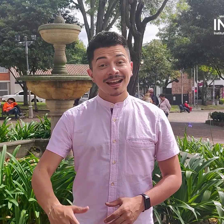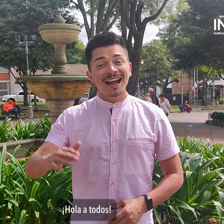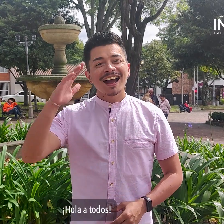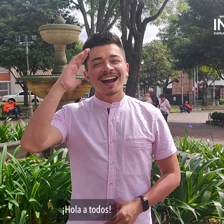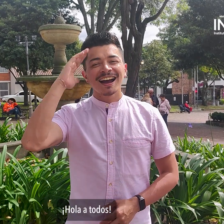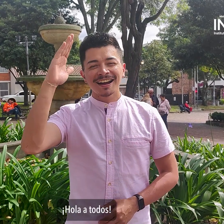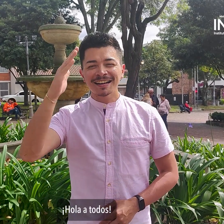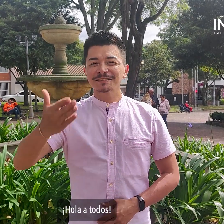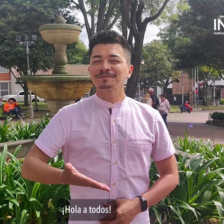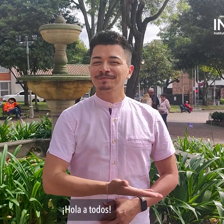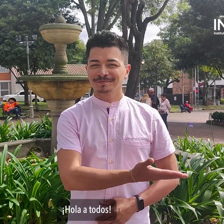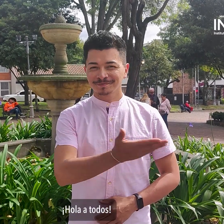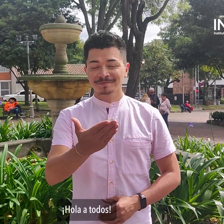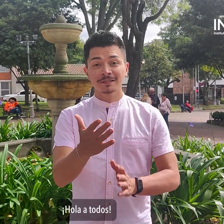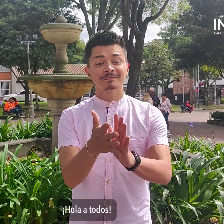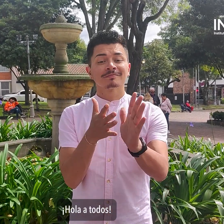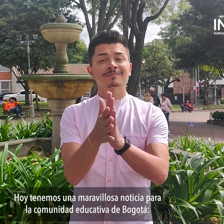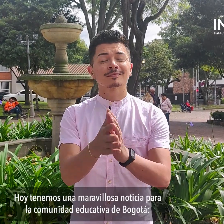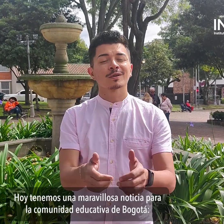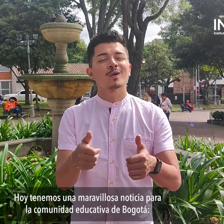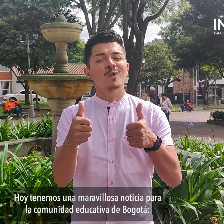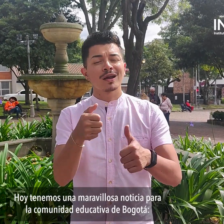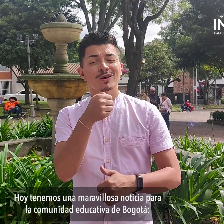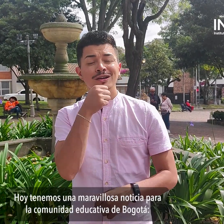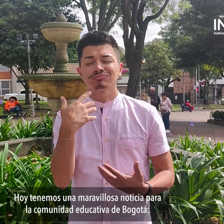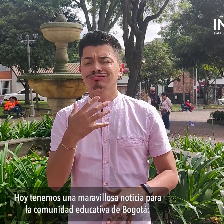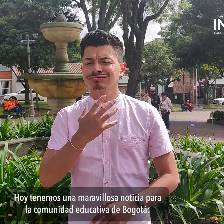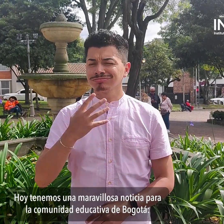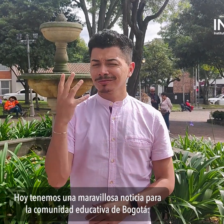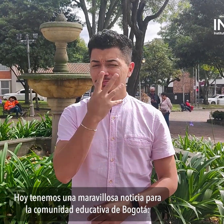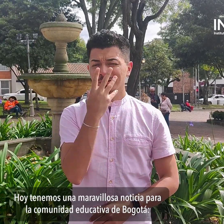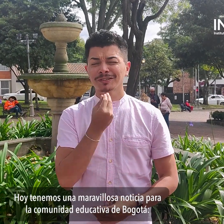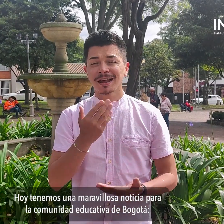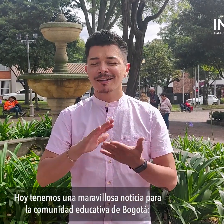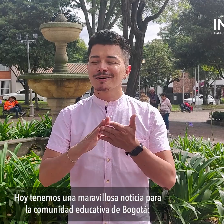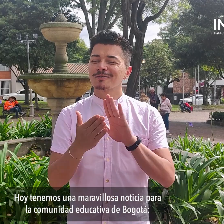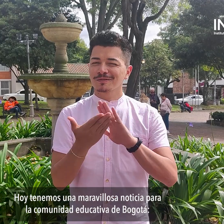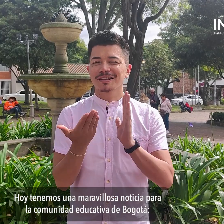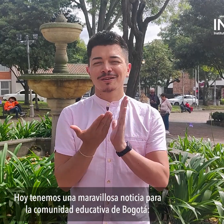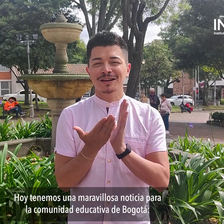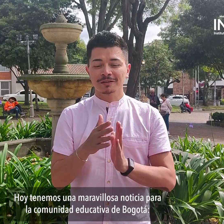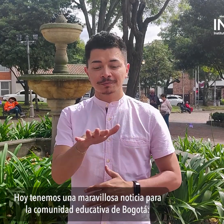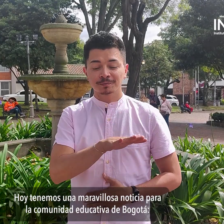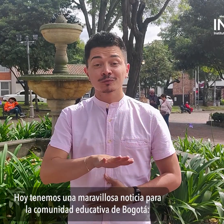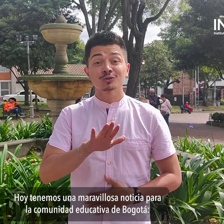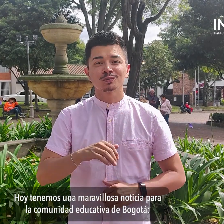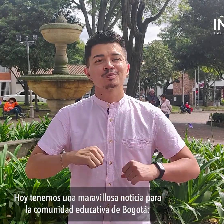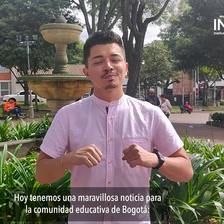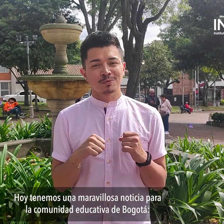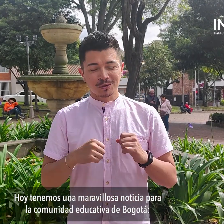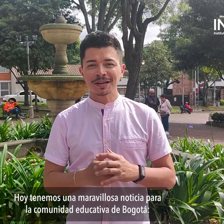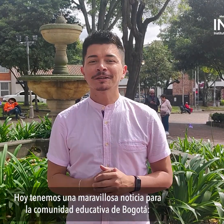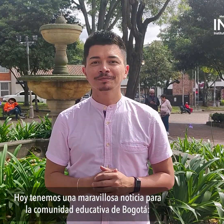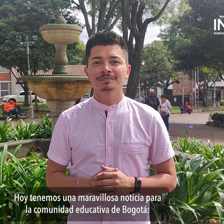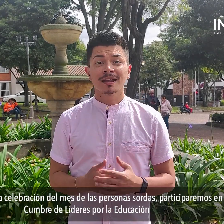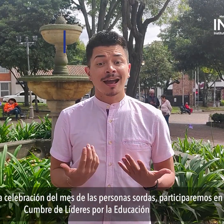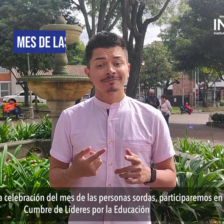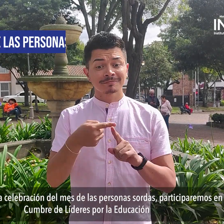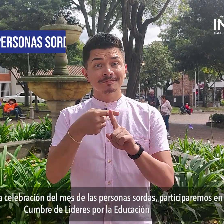Hola a todos. Hoy tenemos una maravillosa noticia para la comunidad educativa de Bogotá. En el